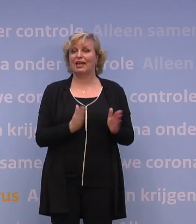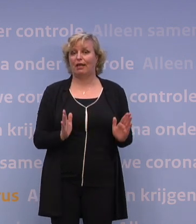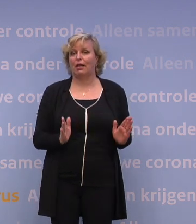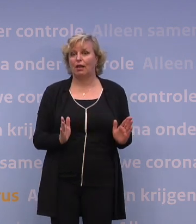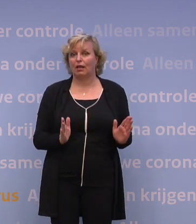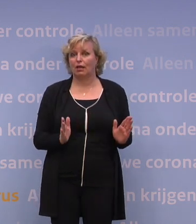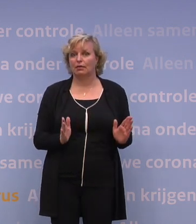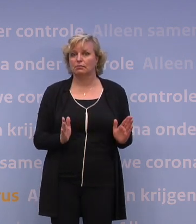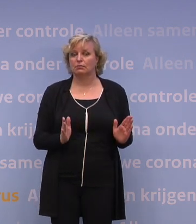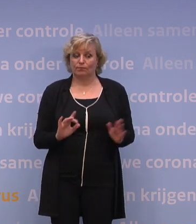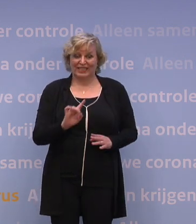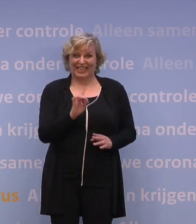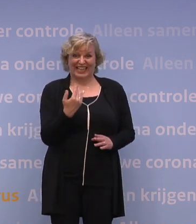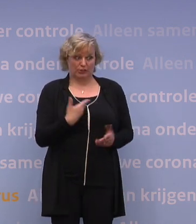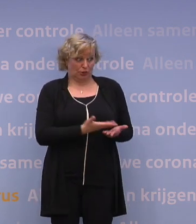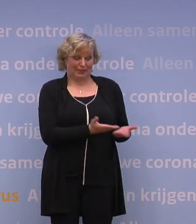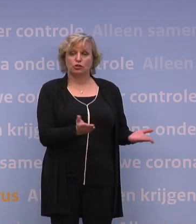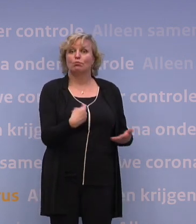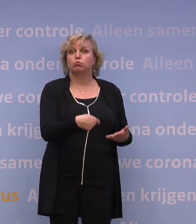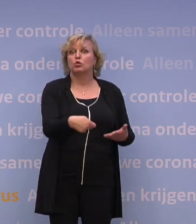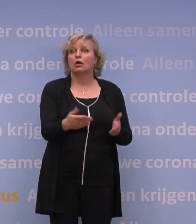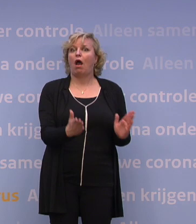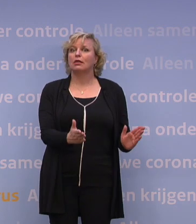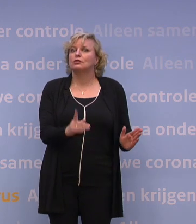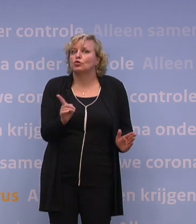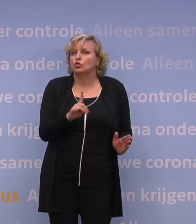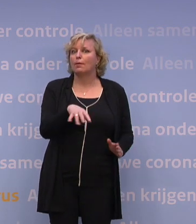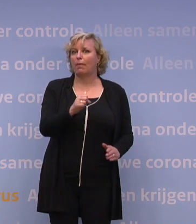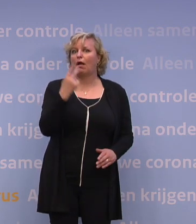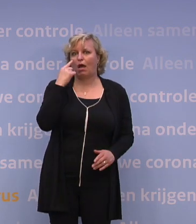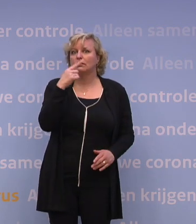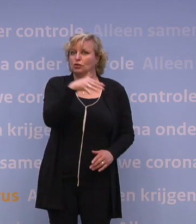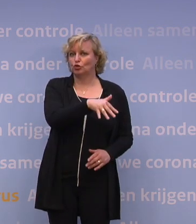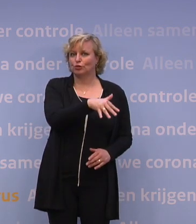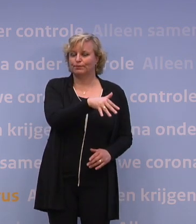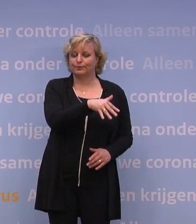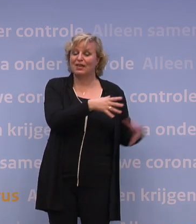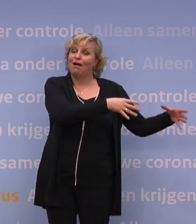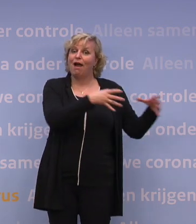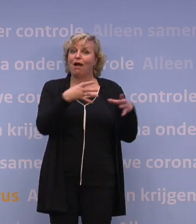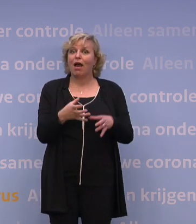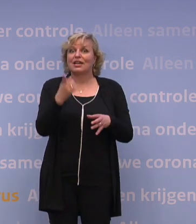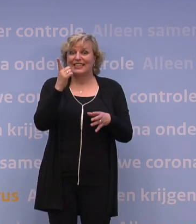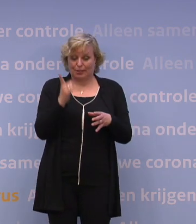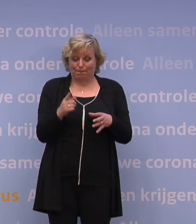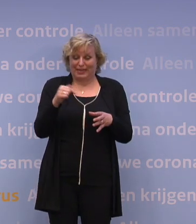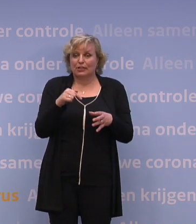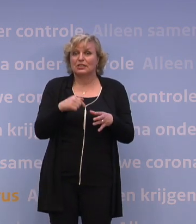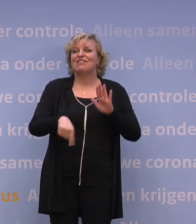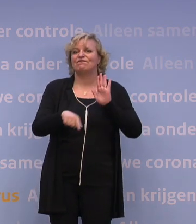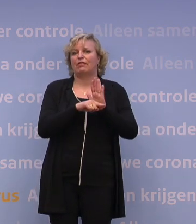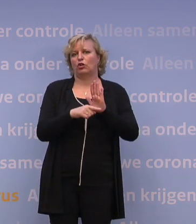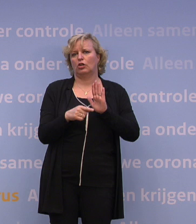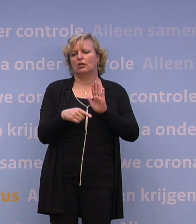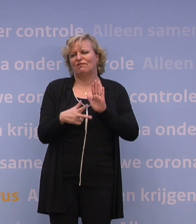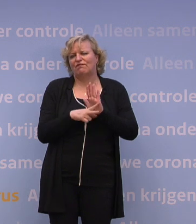Dat blijkt wel uit de eerste mensen die inmiddels een boete hebben gehad. Dus de pakkans is hier zeer reëel. Dus kijk, die quarantaineplicht, het eerste wat je erbij moet zeggen, het is ook gewoon een wettelijke norm. En